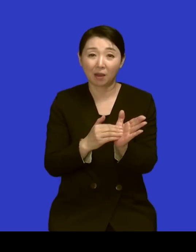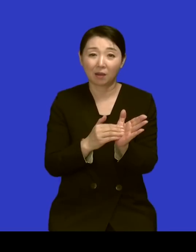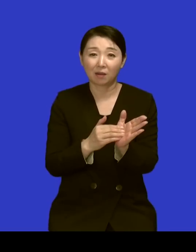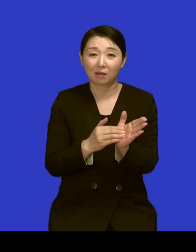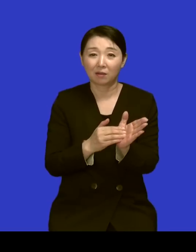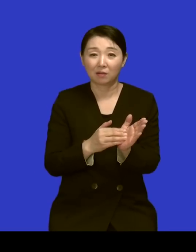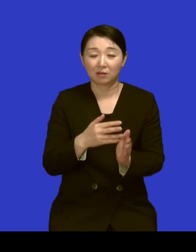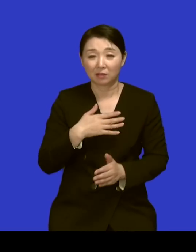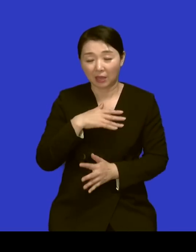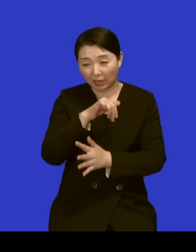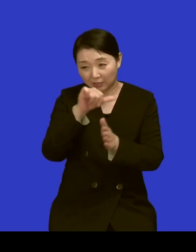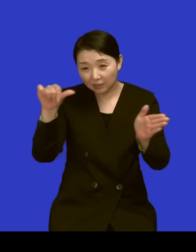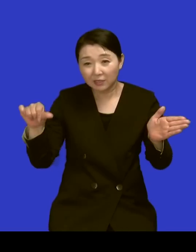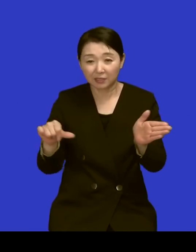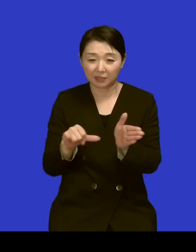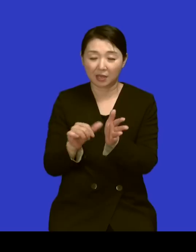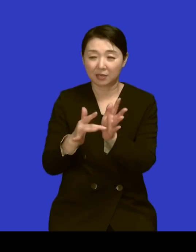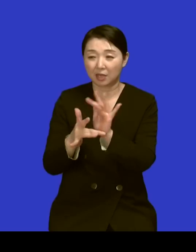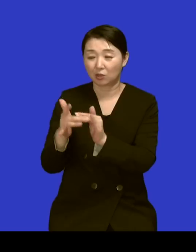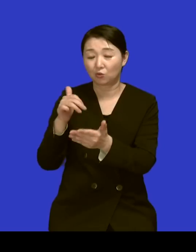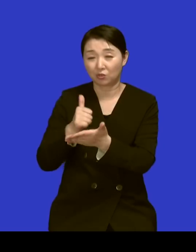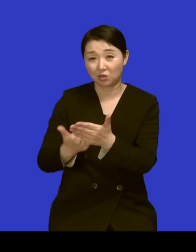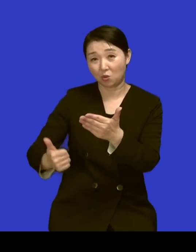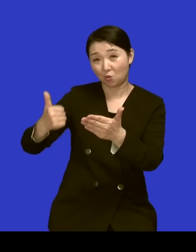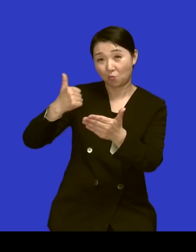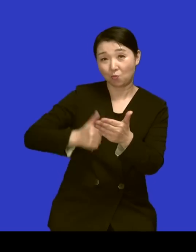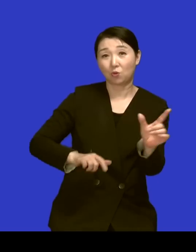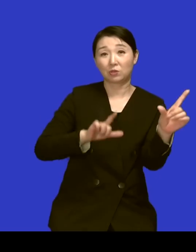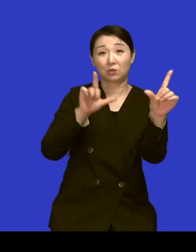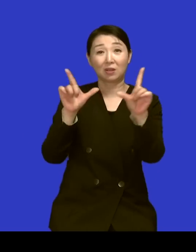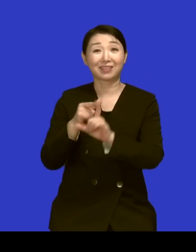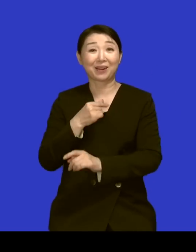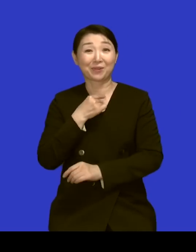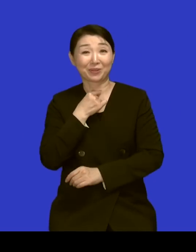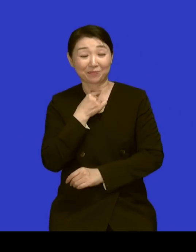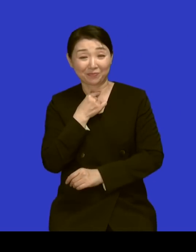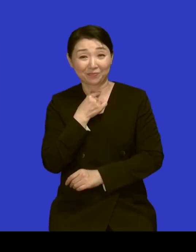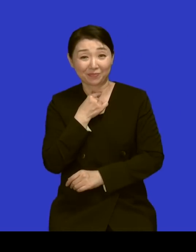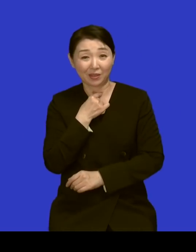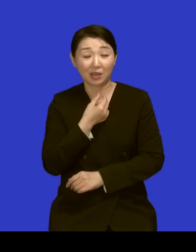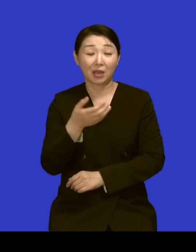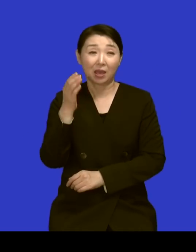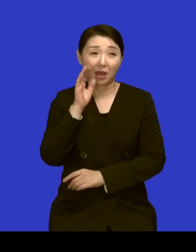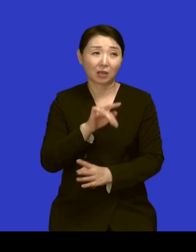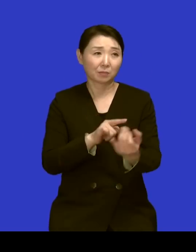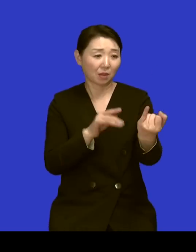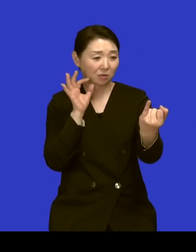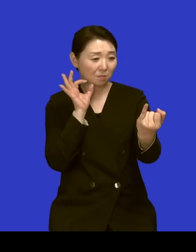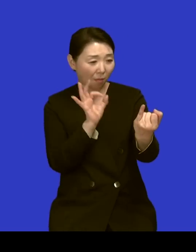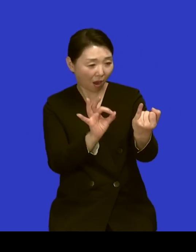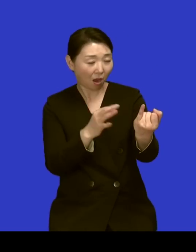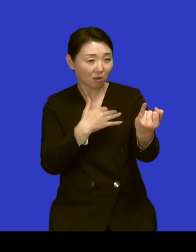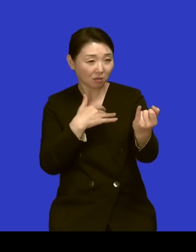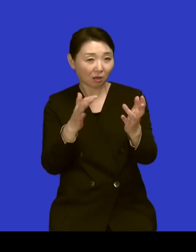일생을 예수님 모시고 살라고 그랬는데 네 당신을 보니 내가 예수님보다는